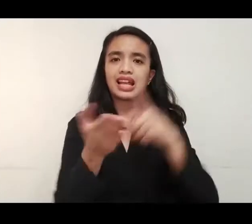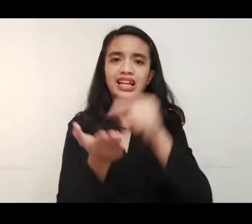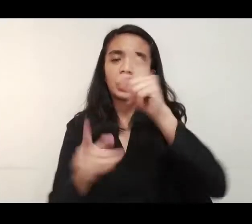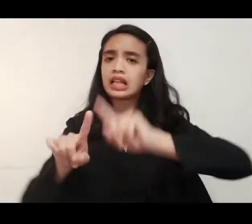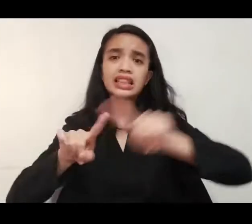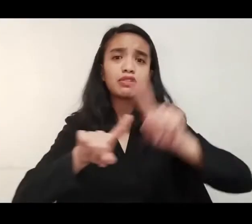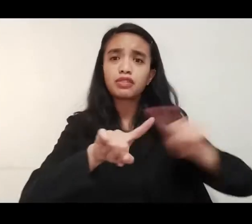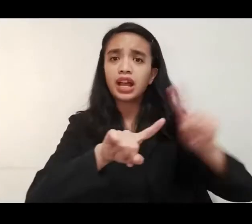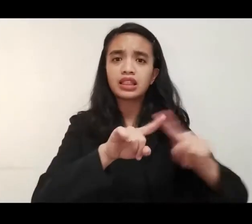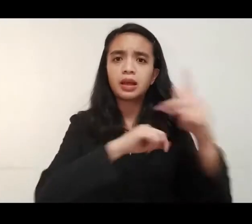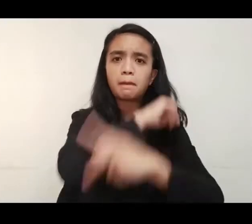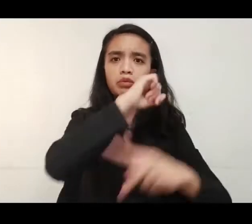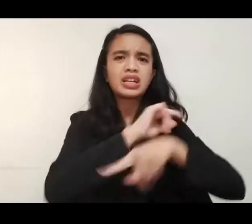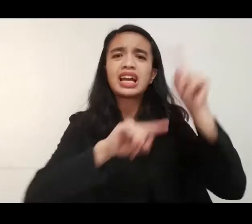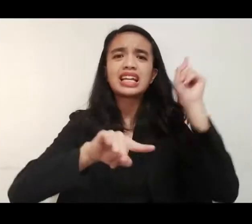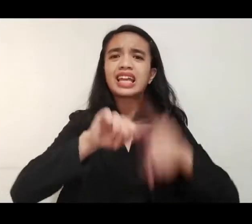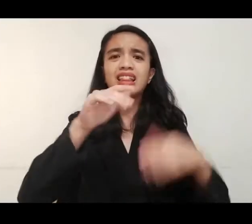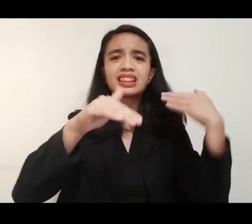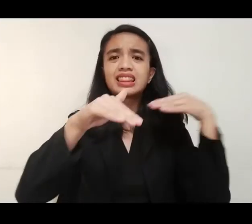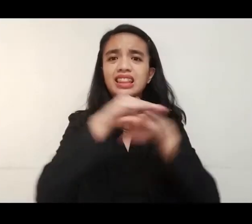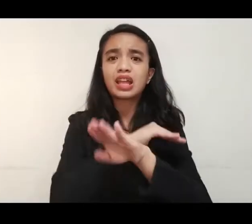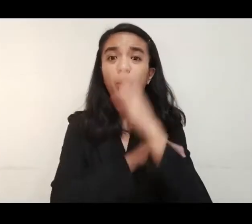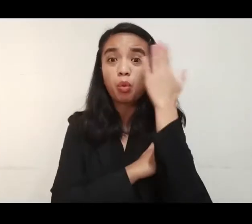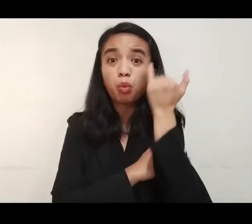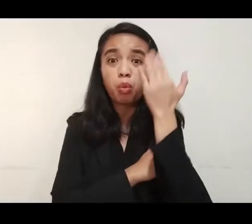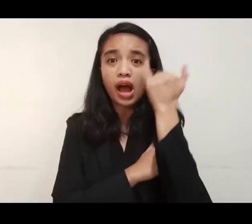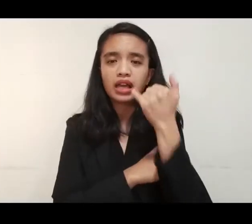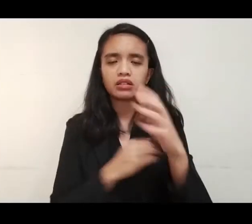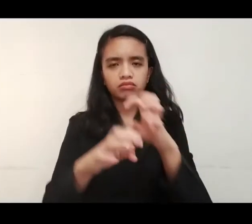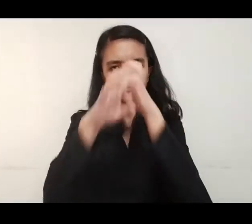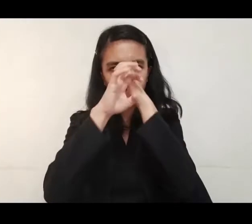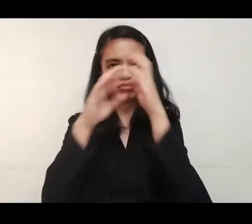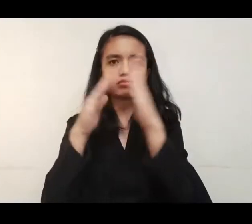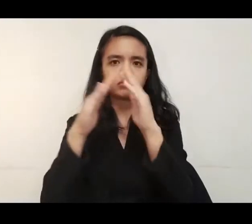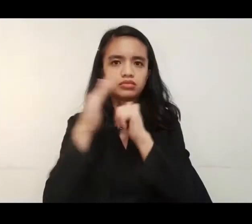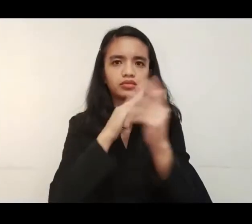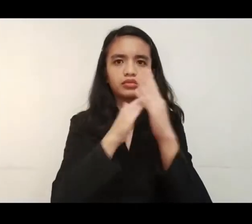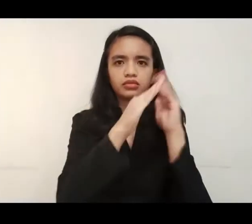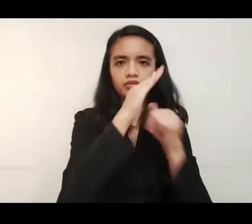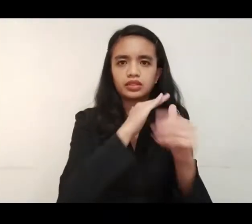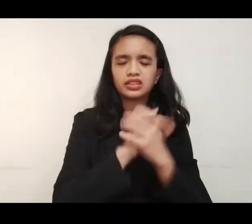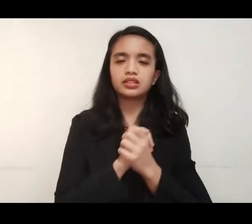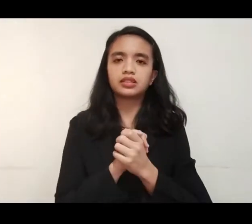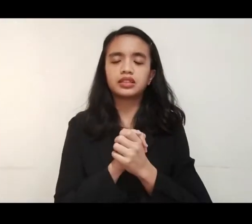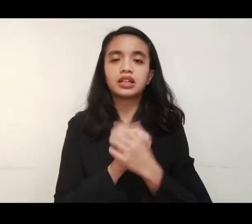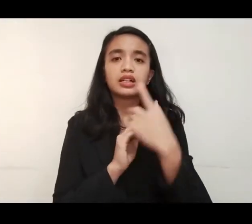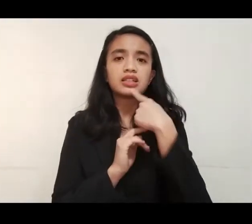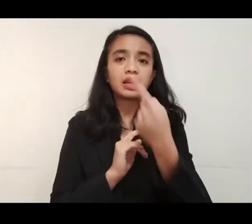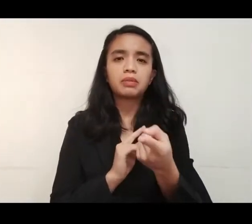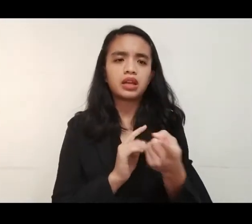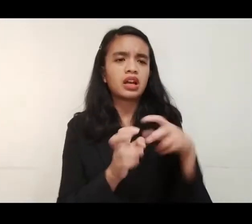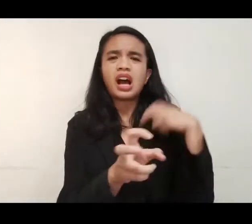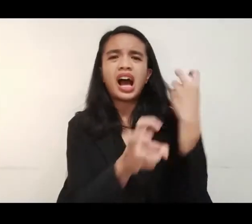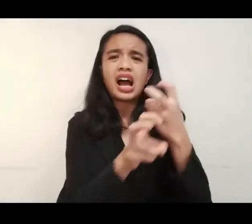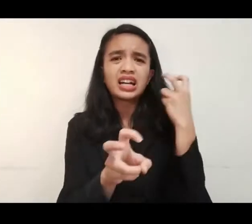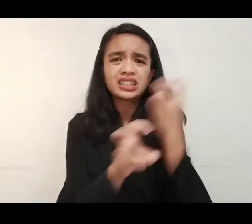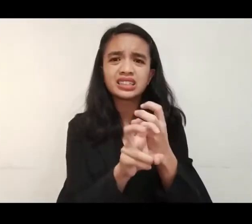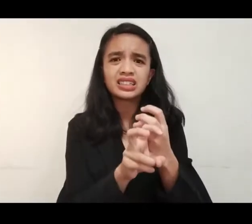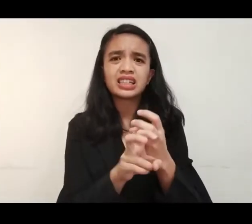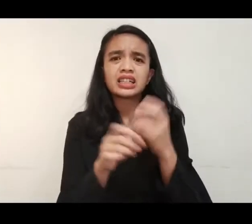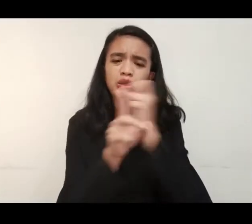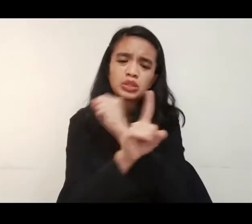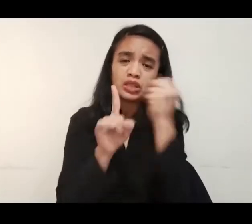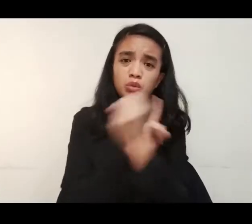iba't ibang probinsya at hindi makapasok sa lalawigan dahil sa enhanced community quarantine. Mahirap daw ang kalagayan nila sa border,